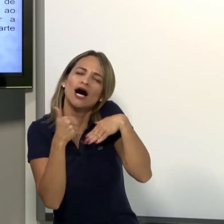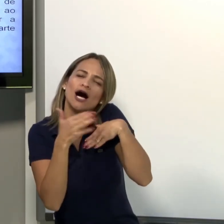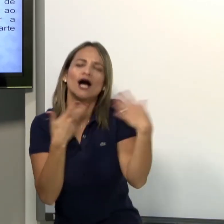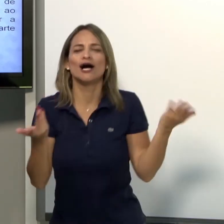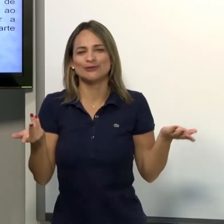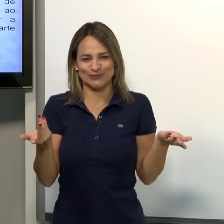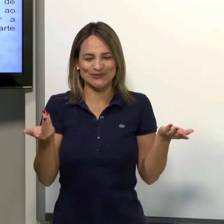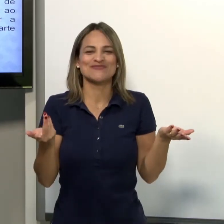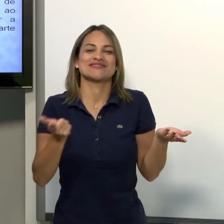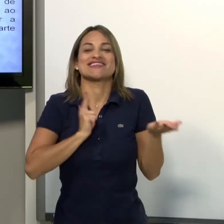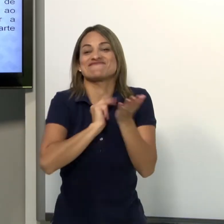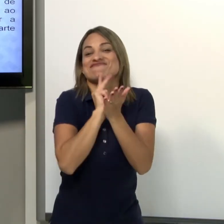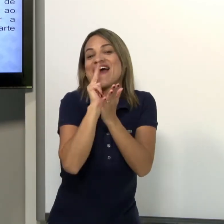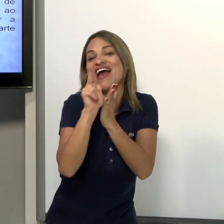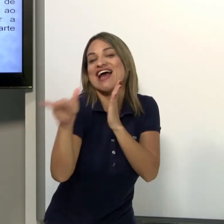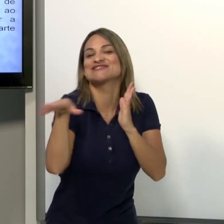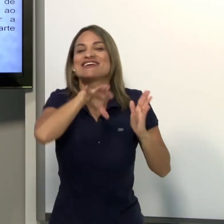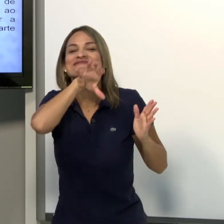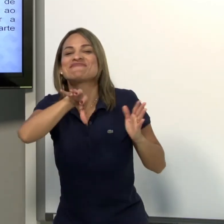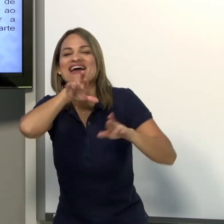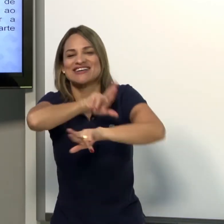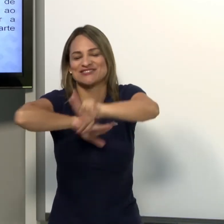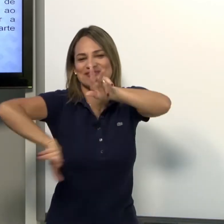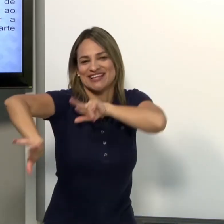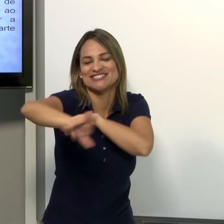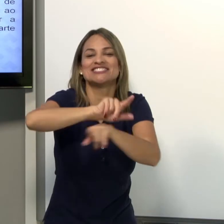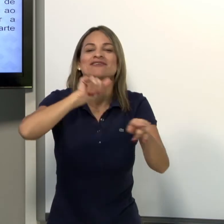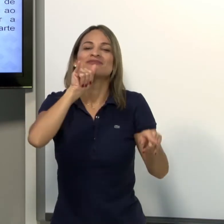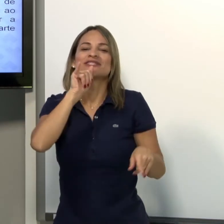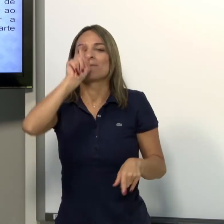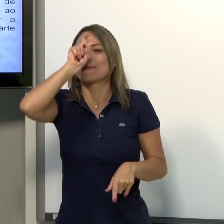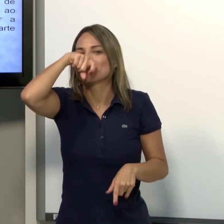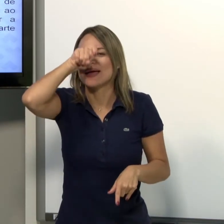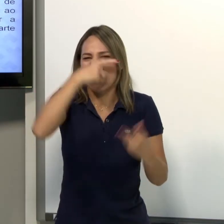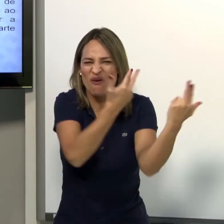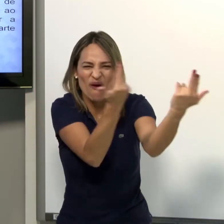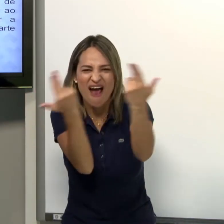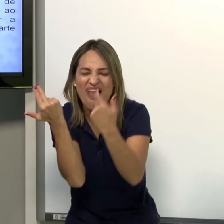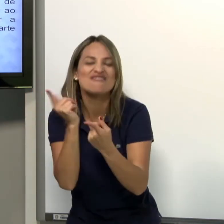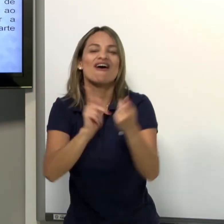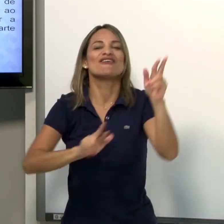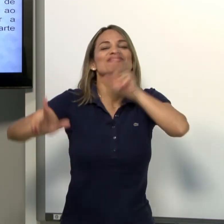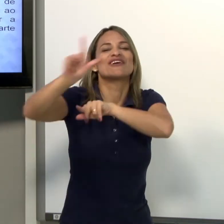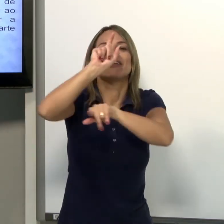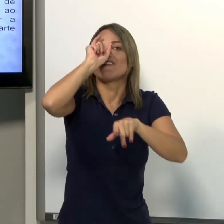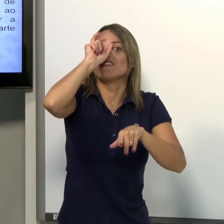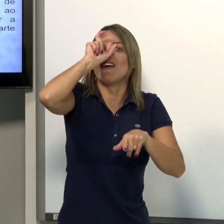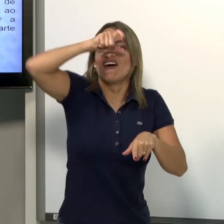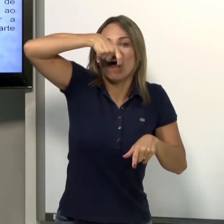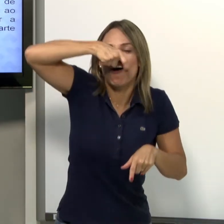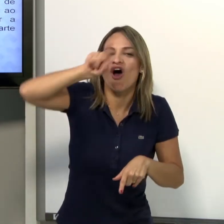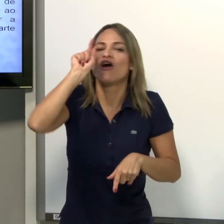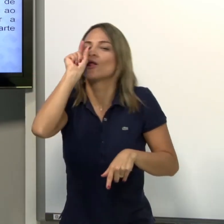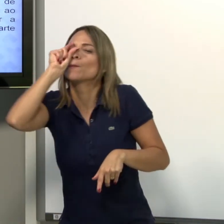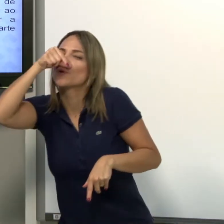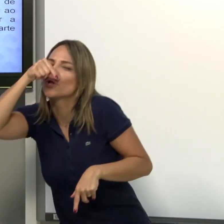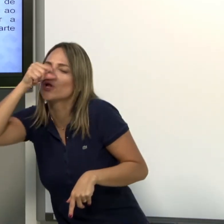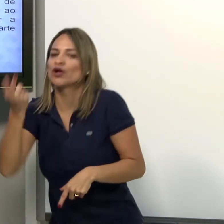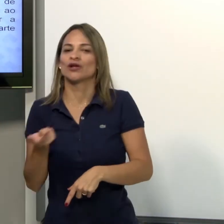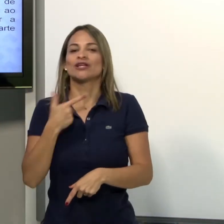manso. Então, tem vários tipos de animais. O papagaio também são todos iguais? Não. Tem um com o bico maior, outro com o bico